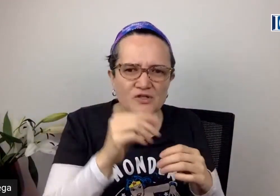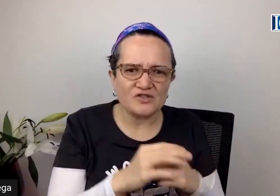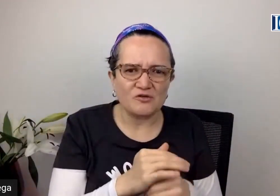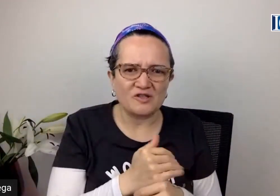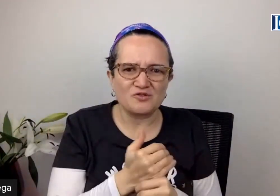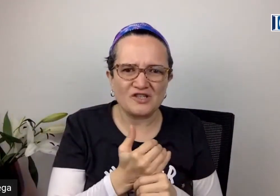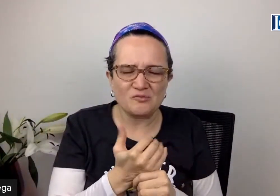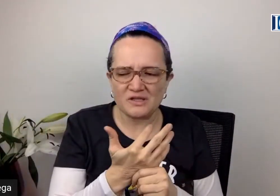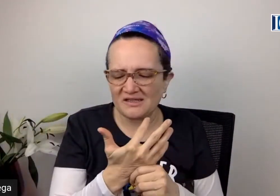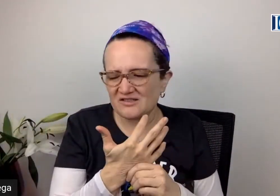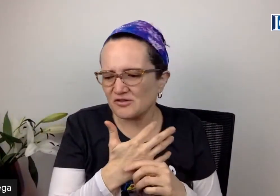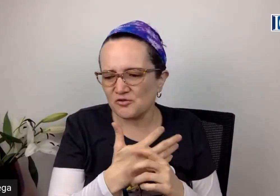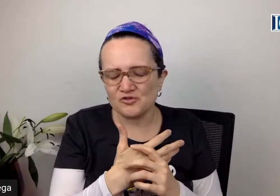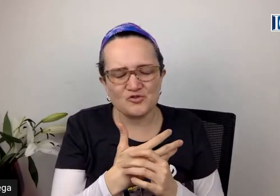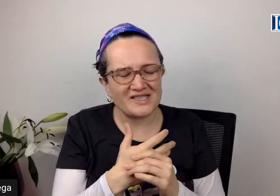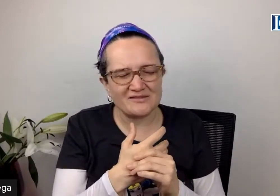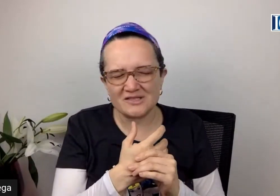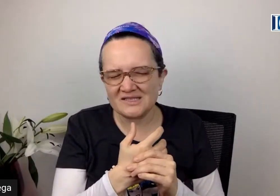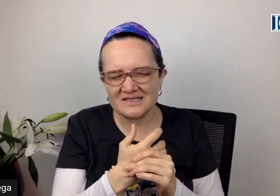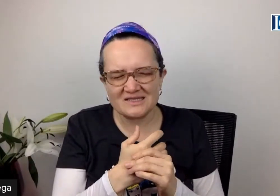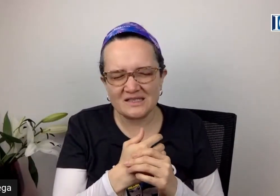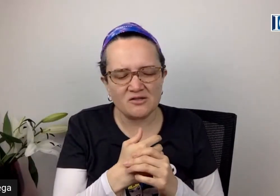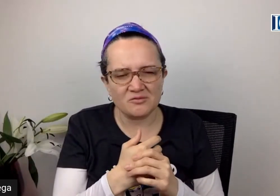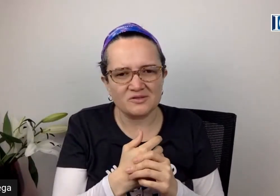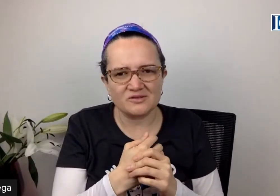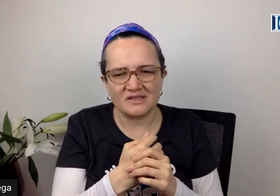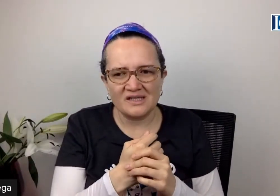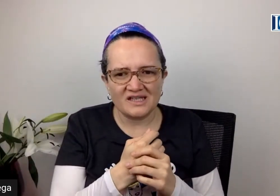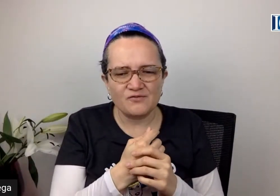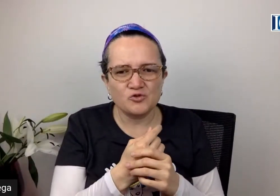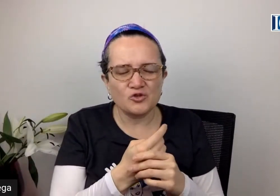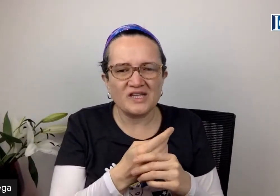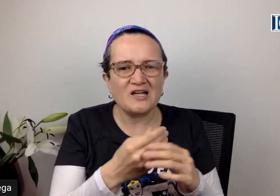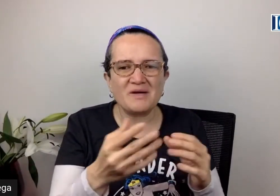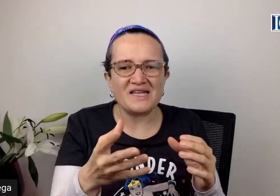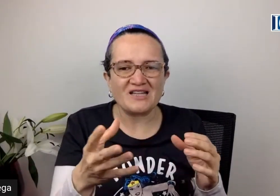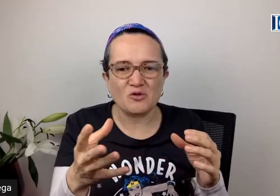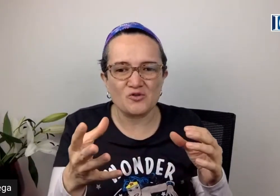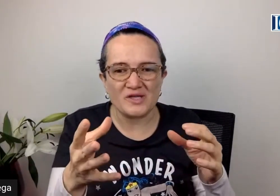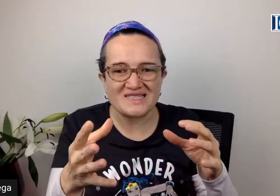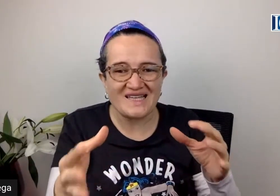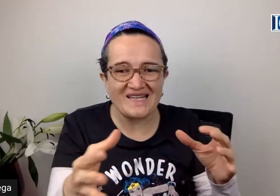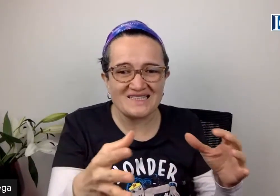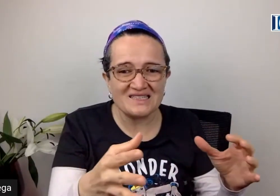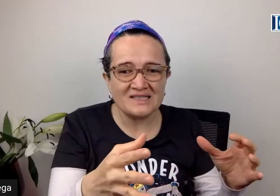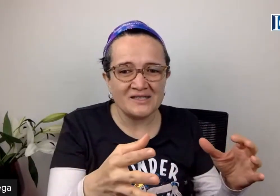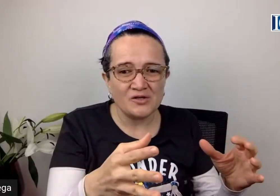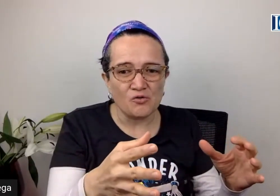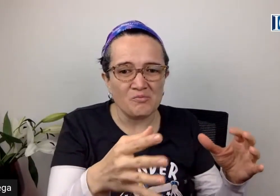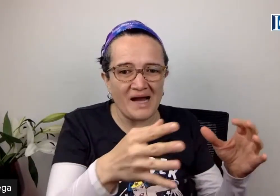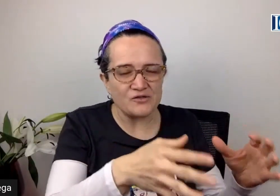que nos acordemos de eso porque a veces cuando uno escucha las noticias dicen, no, ¿qué futuro tiene la humanidad cuando hay seres humanos